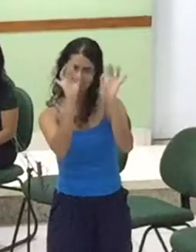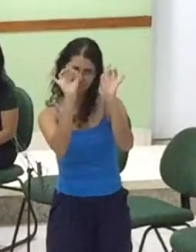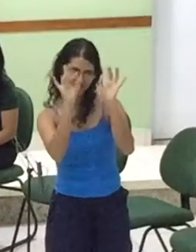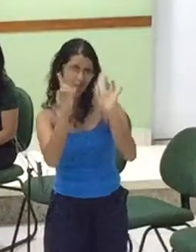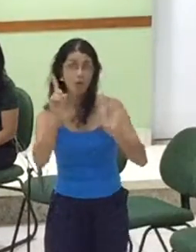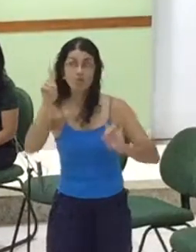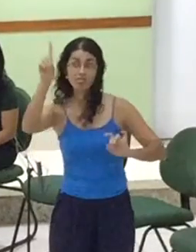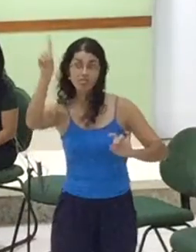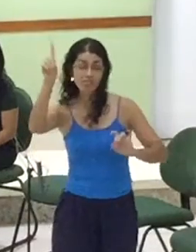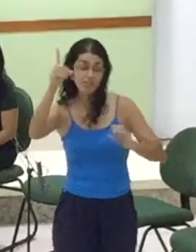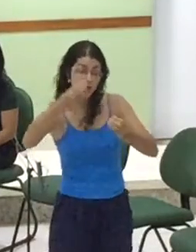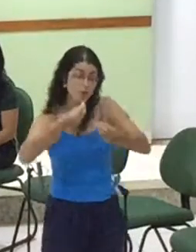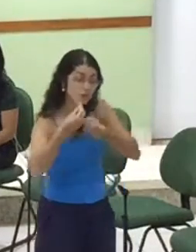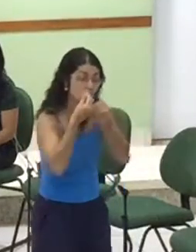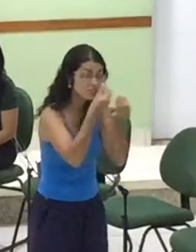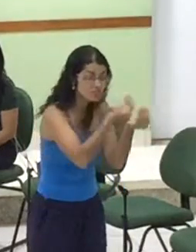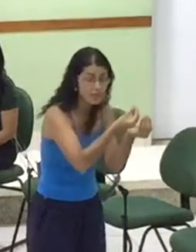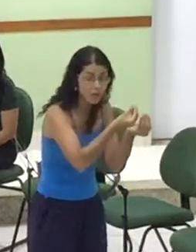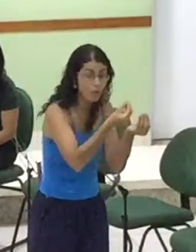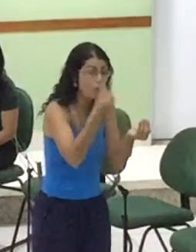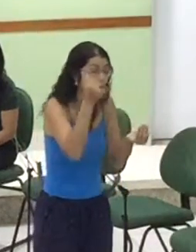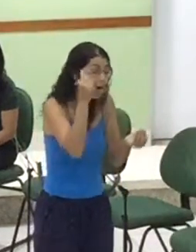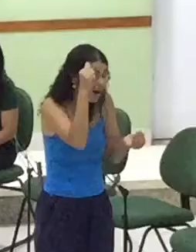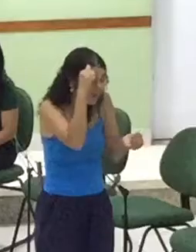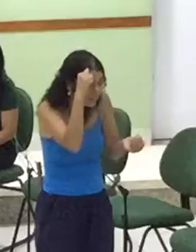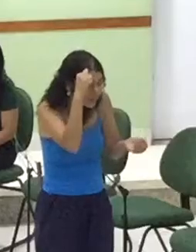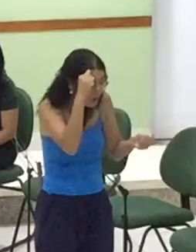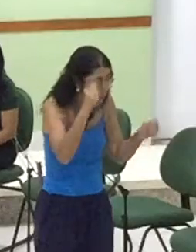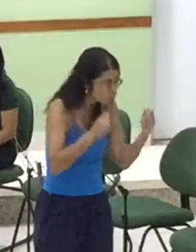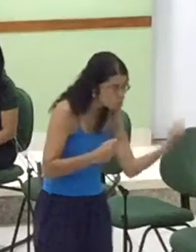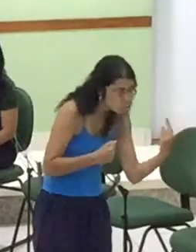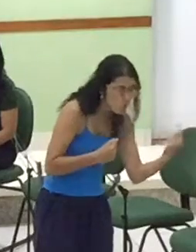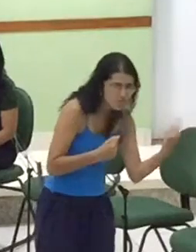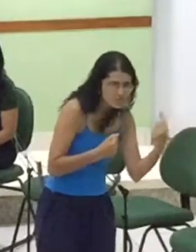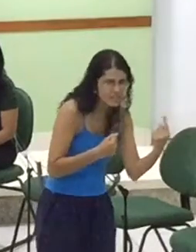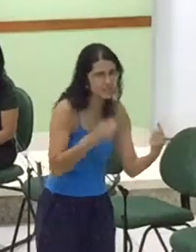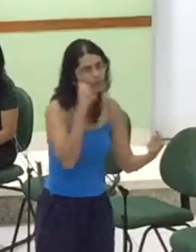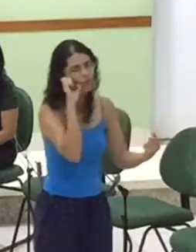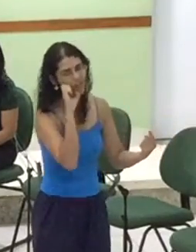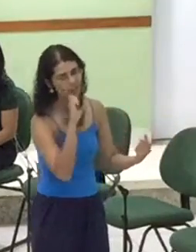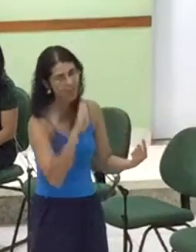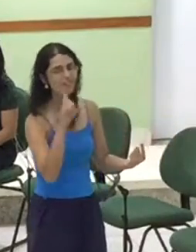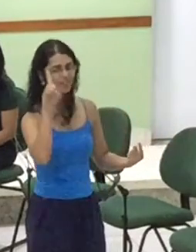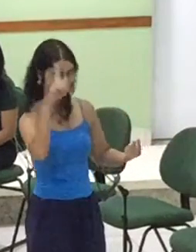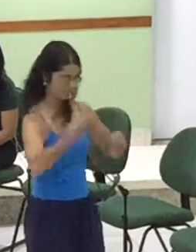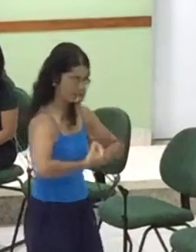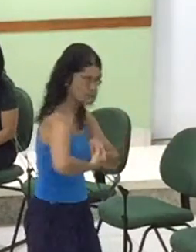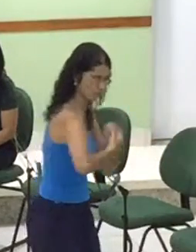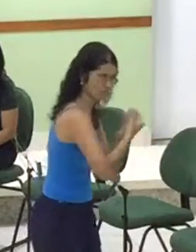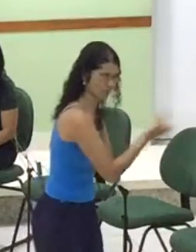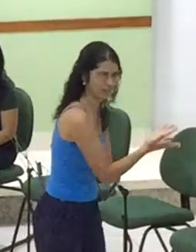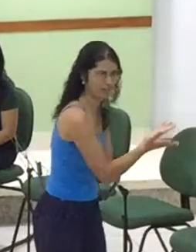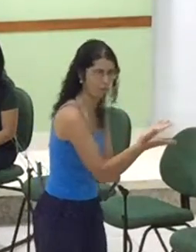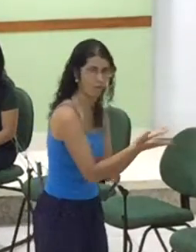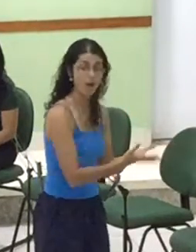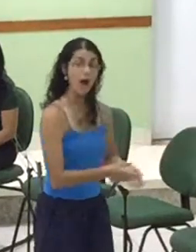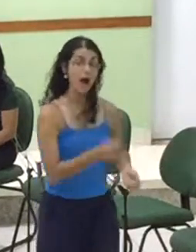Ao homem que tão só No paraíso vivia Então Ela encheu a sua vida De alegria E como as